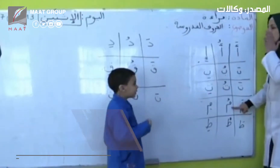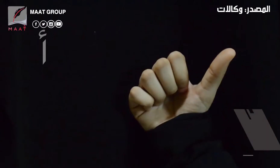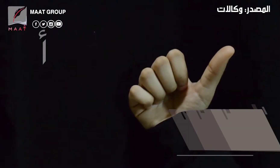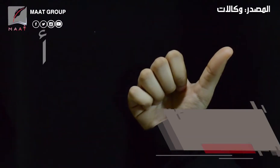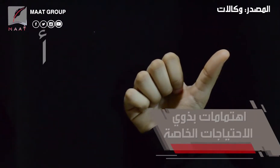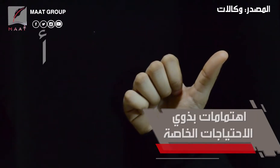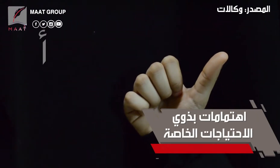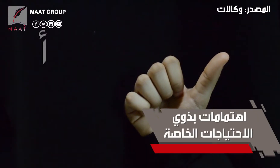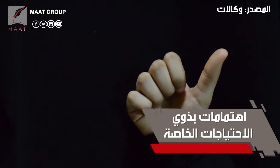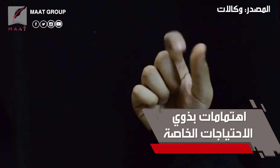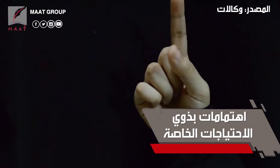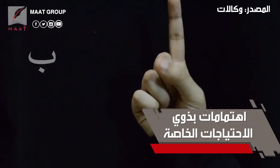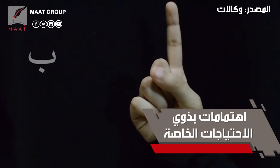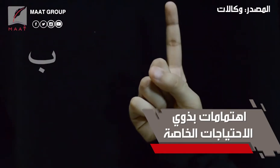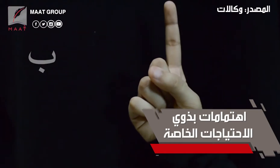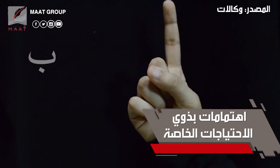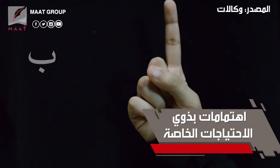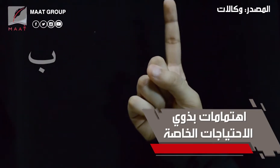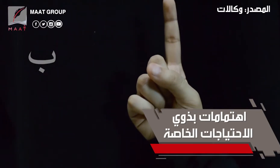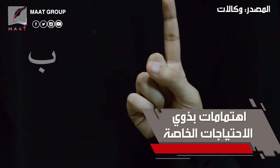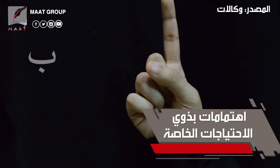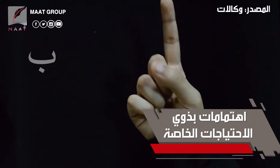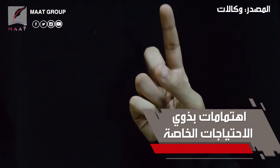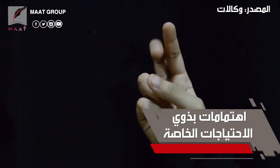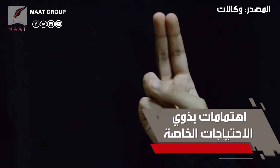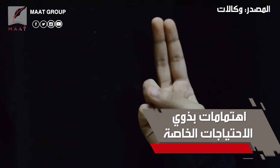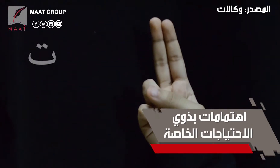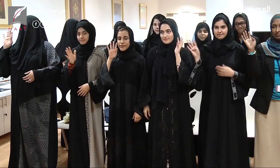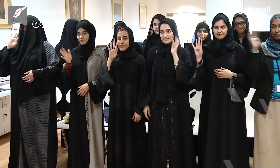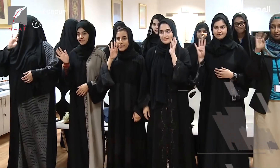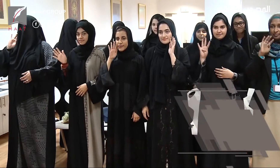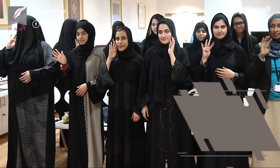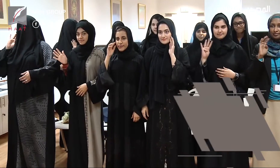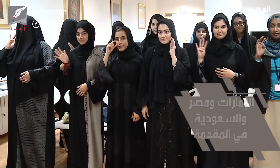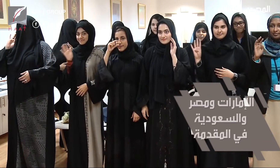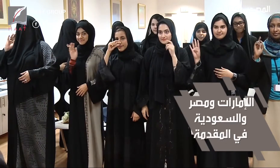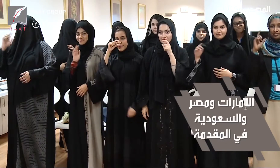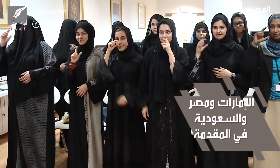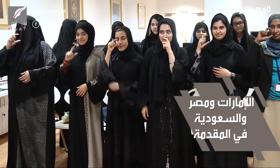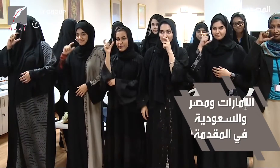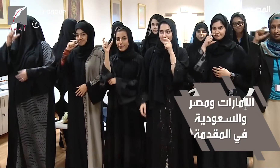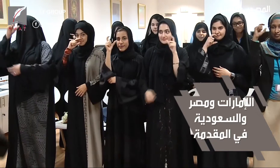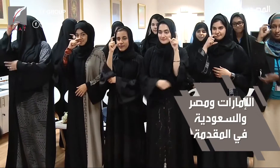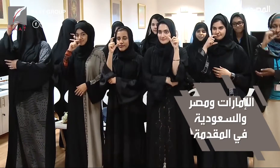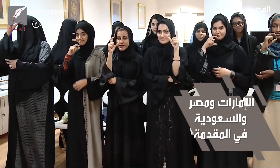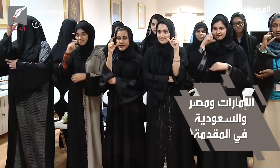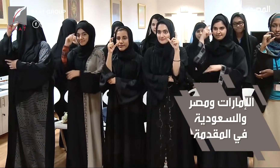في العالم العربي يوجد اهتمام كبير بذوي الاحتياجات الخاصة من أكثر الدول اهتماما الإمارات العربية